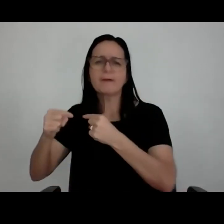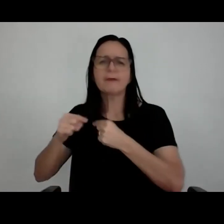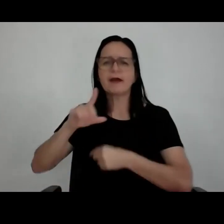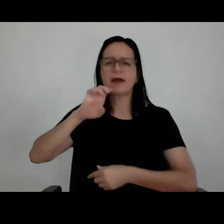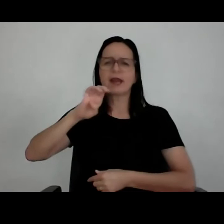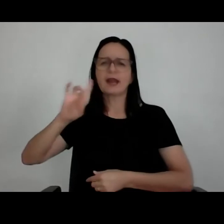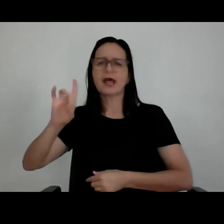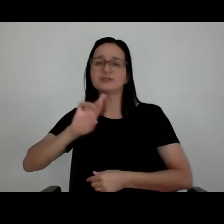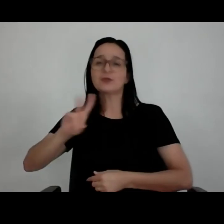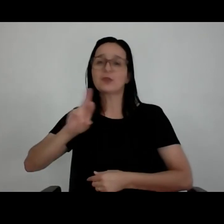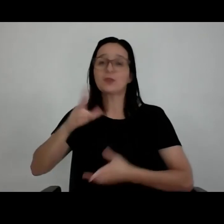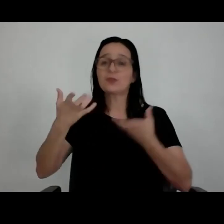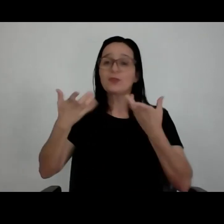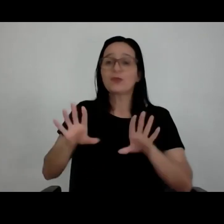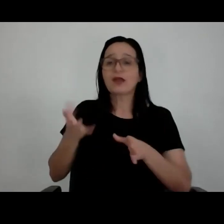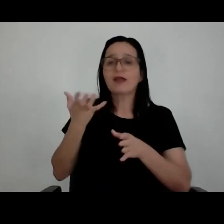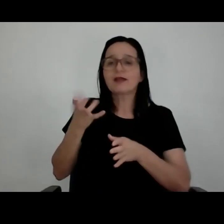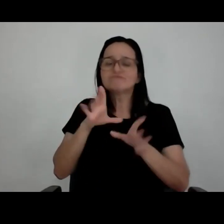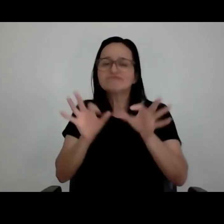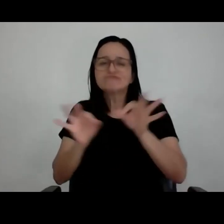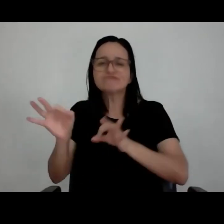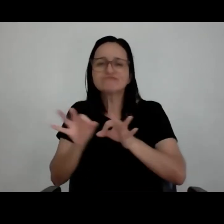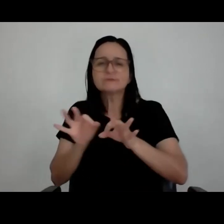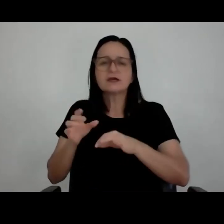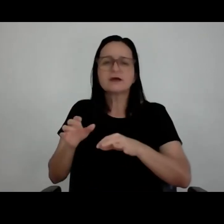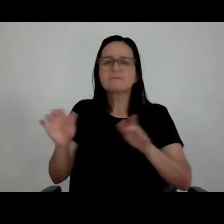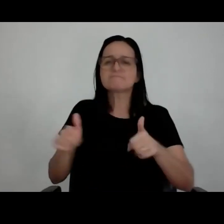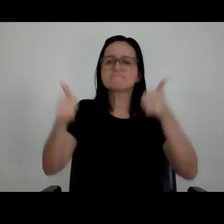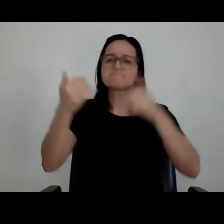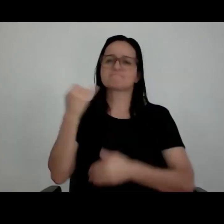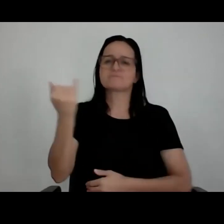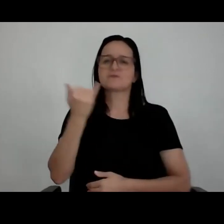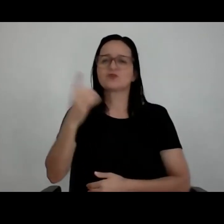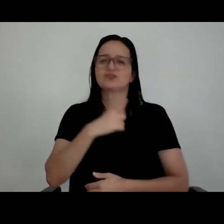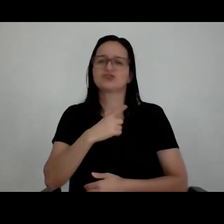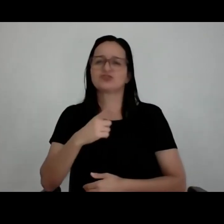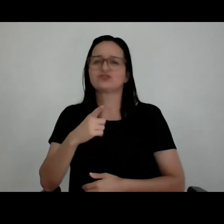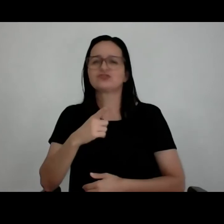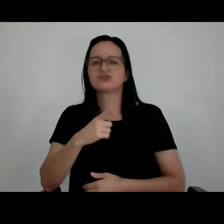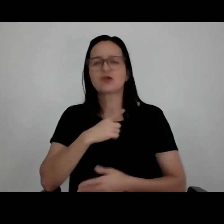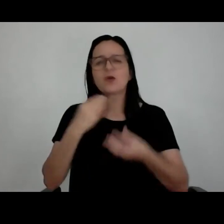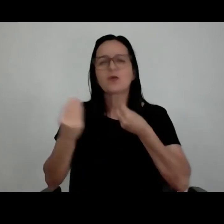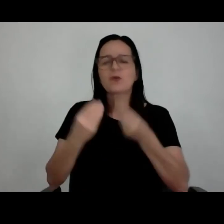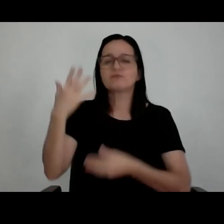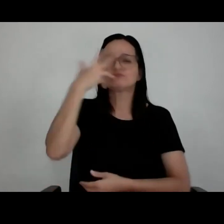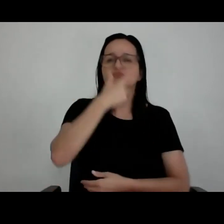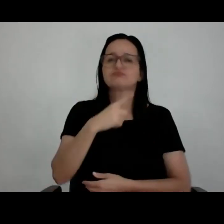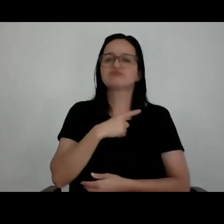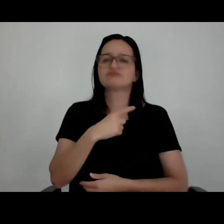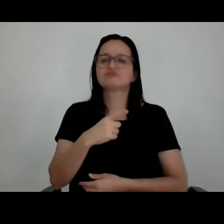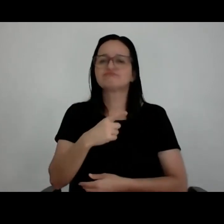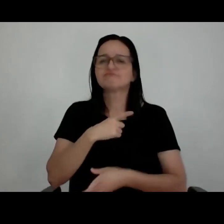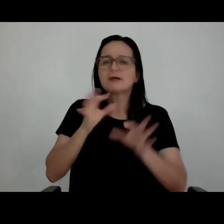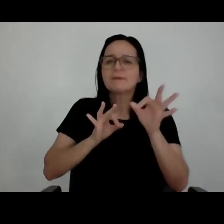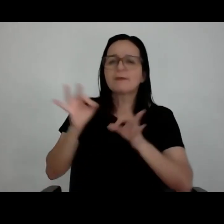o design fosse mais importante. O LED está ali para passar a imagem do ator, mas a gente sempre quis que a estrutura, que o